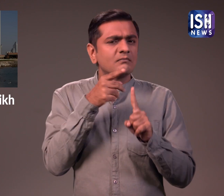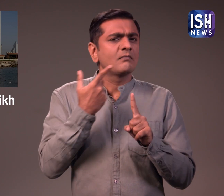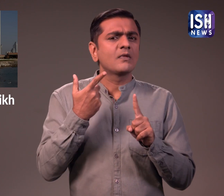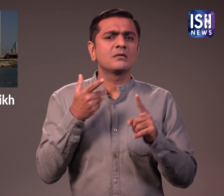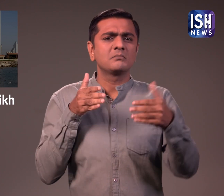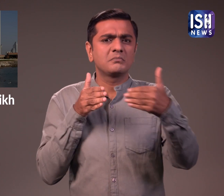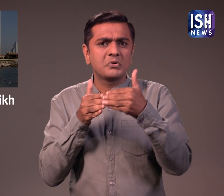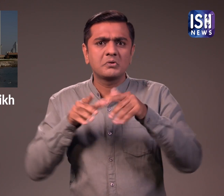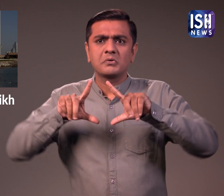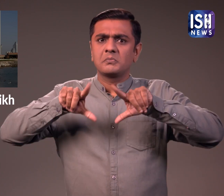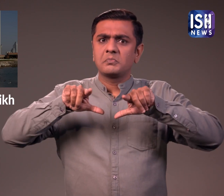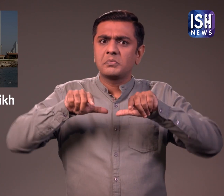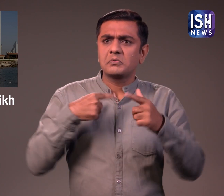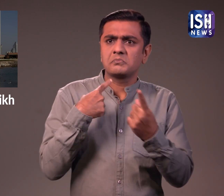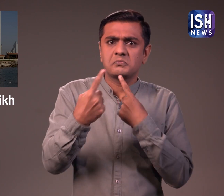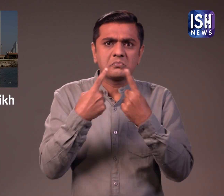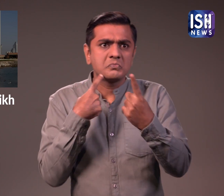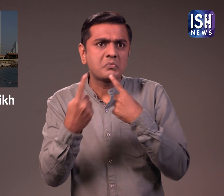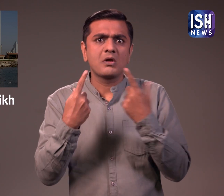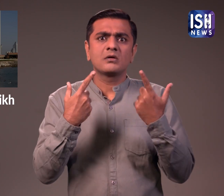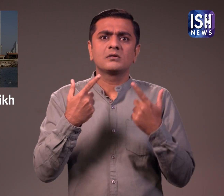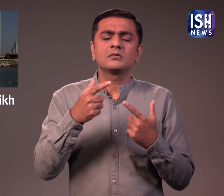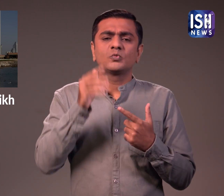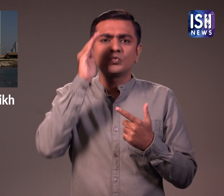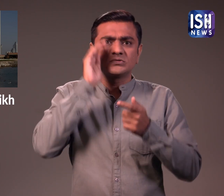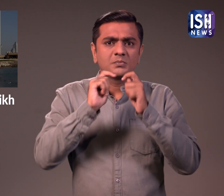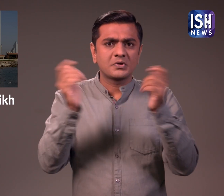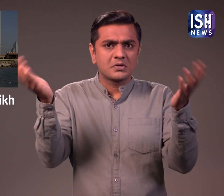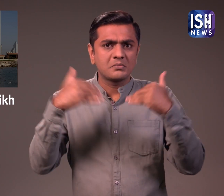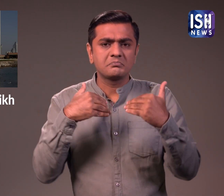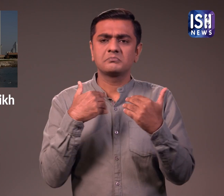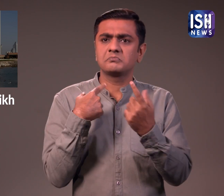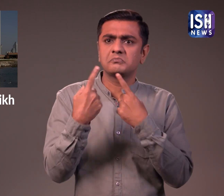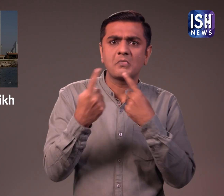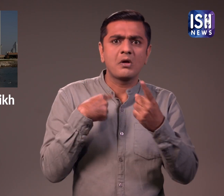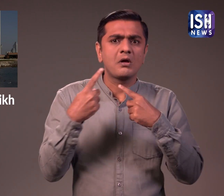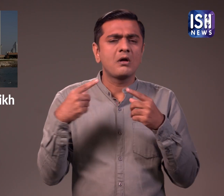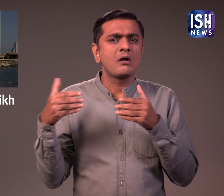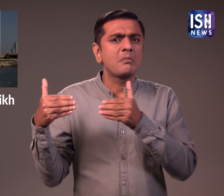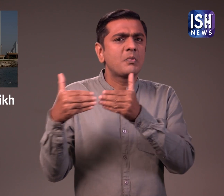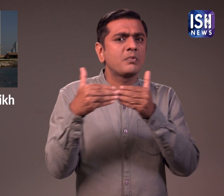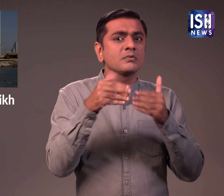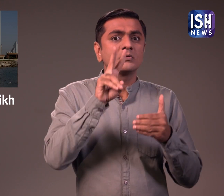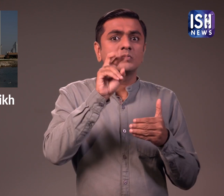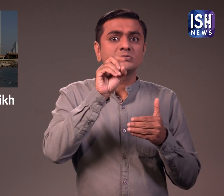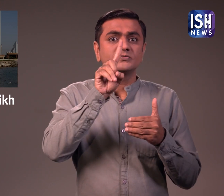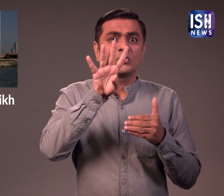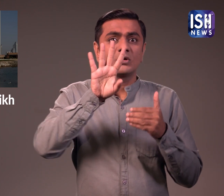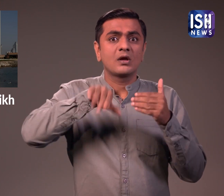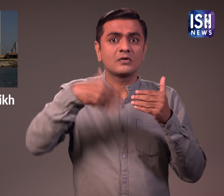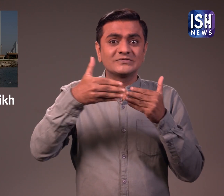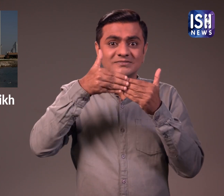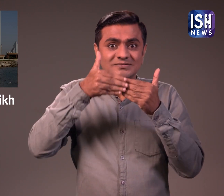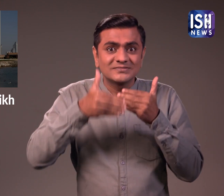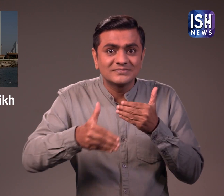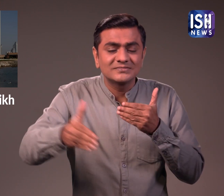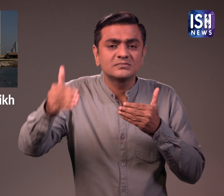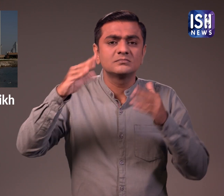राजनाएको नेताओ और मीडिया कर्मियों से मुलाकात की 2014 के बाद से